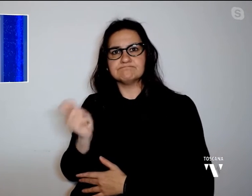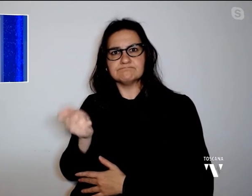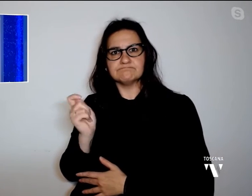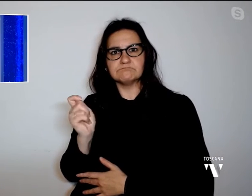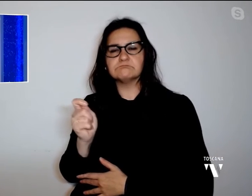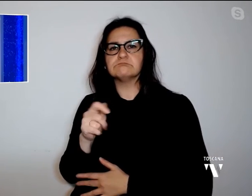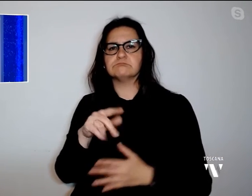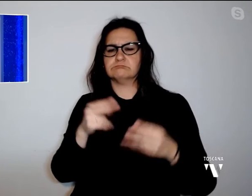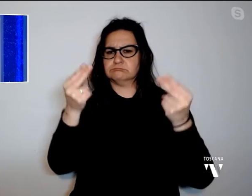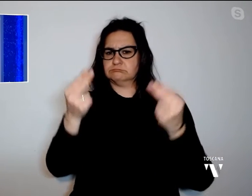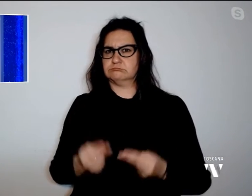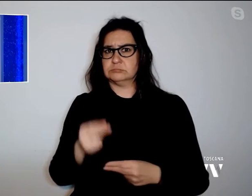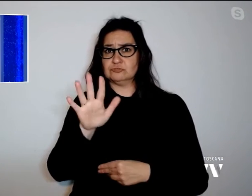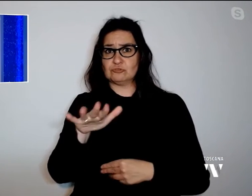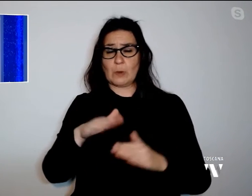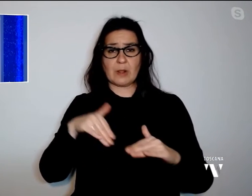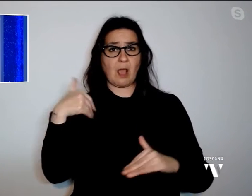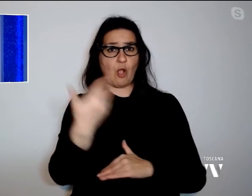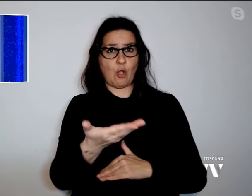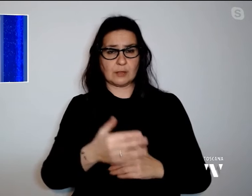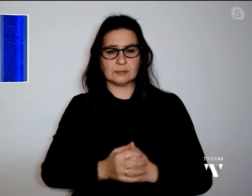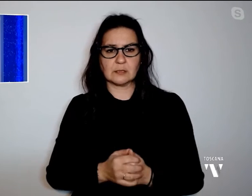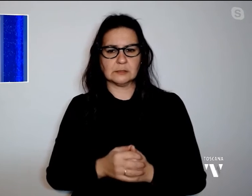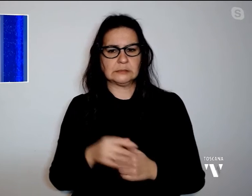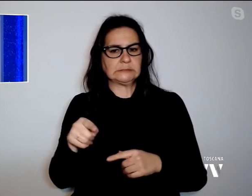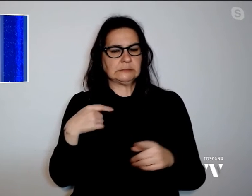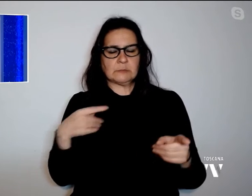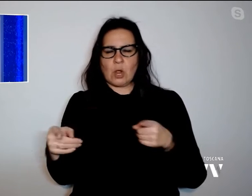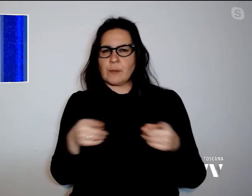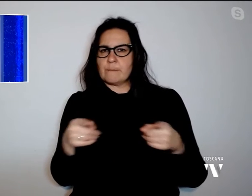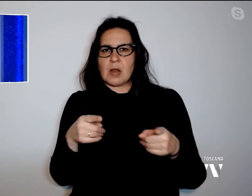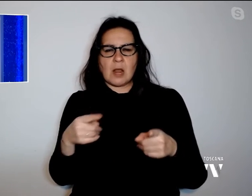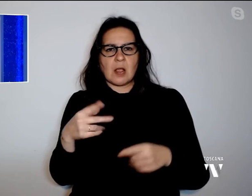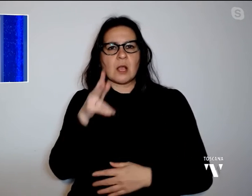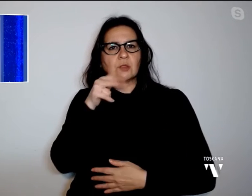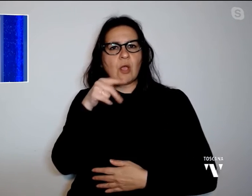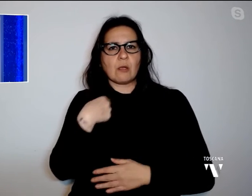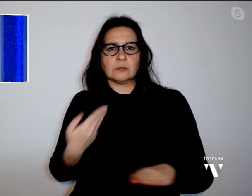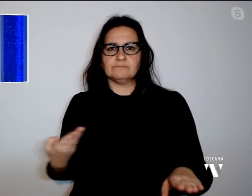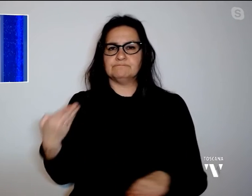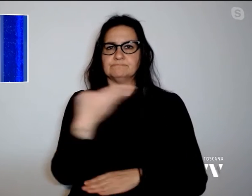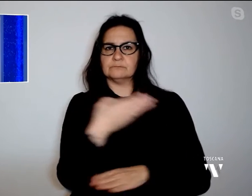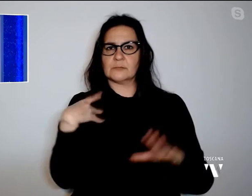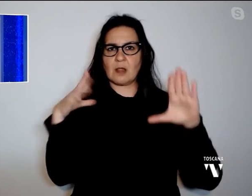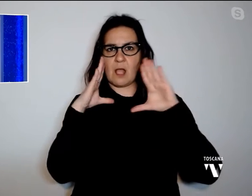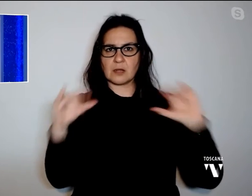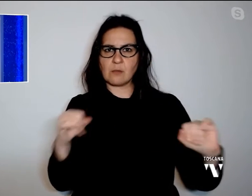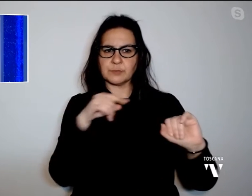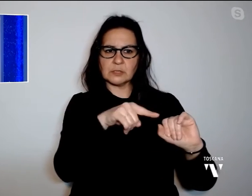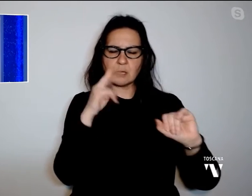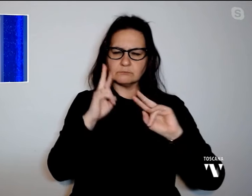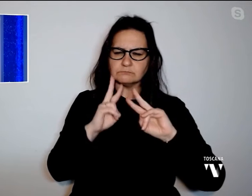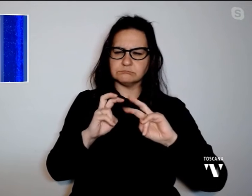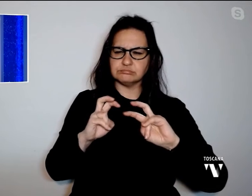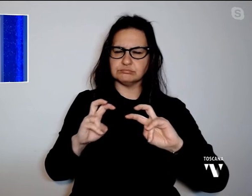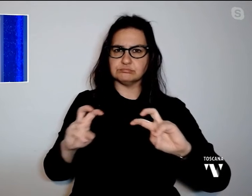euro. A quel punto la donna si è rivolta ai carabinieri che hanno ricostruito la vicenda, scoprendo che la